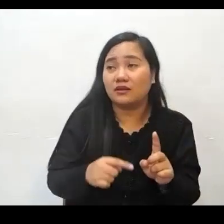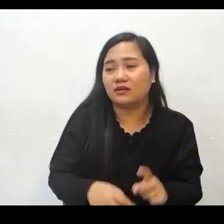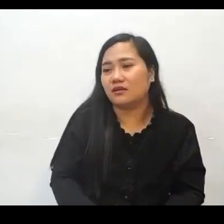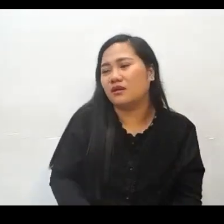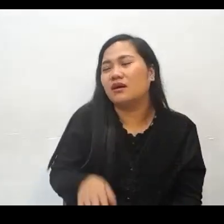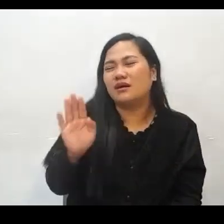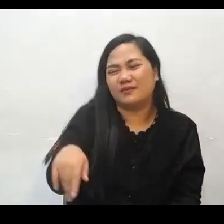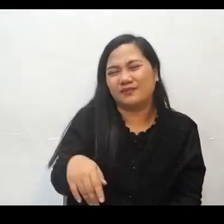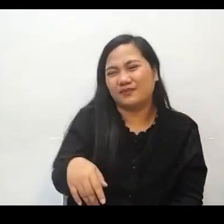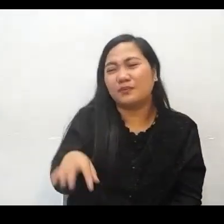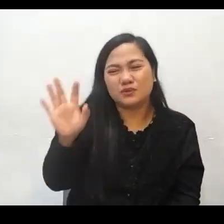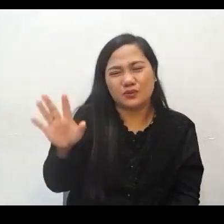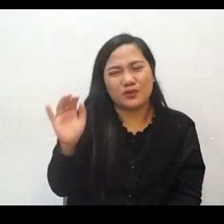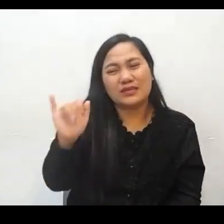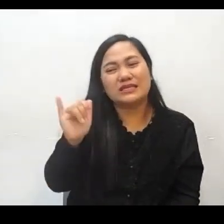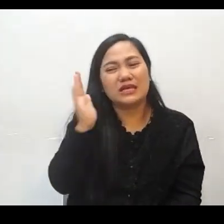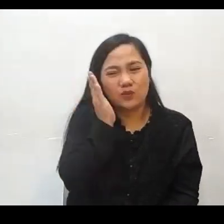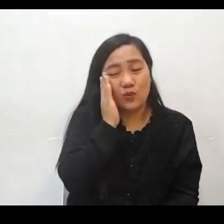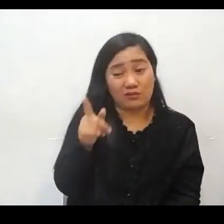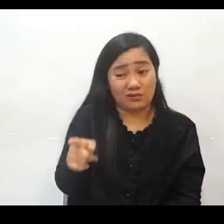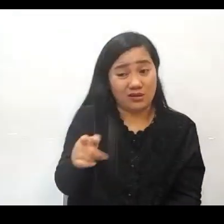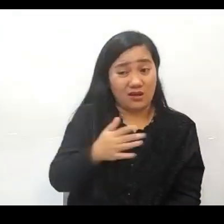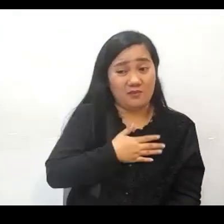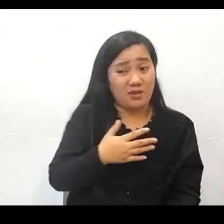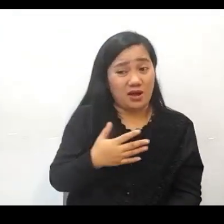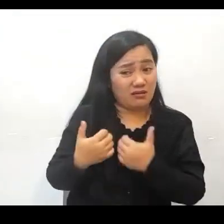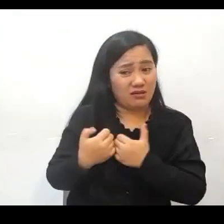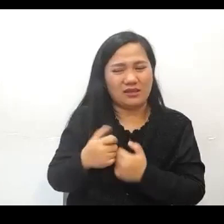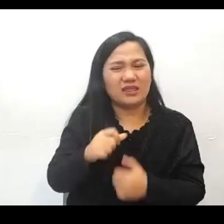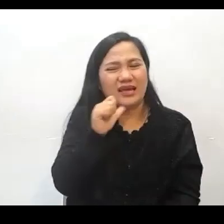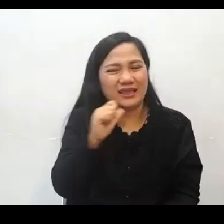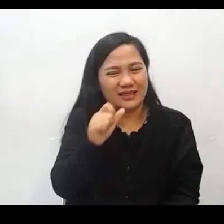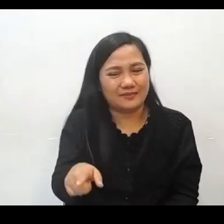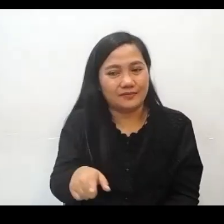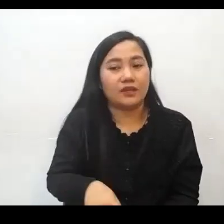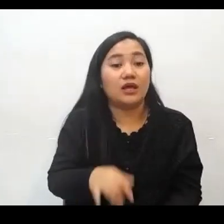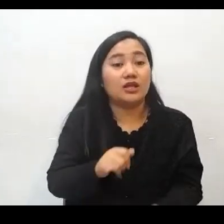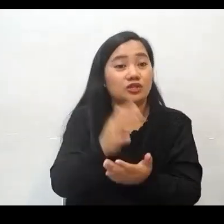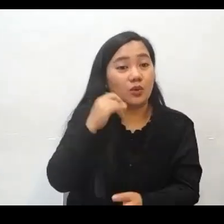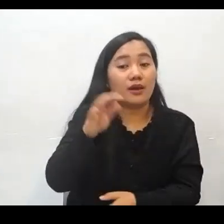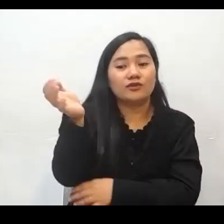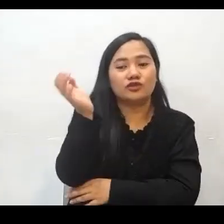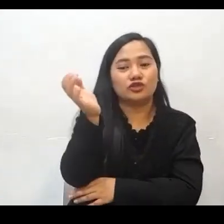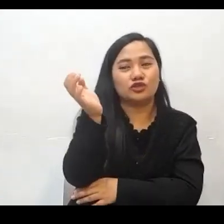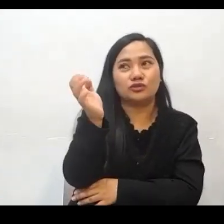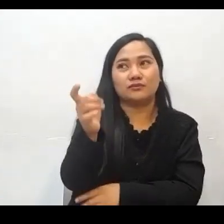Kaya sinabi niya oo alam ko naman po yun pero hindi ko naman boyfriend At in-evangelized niya nga At